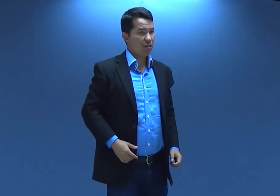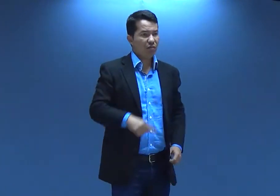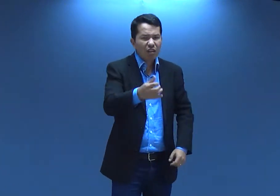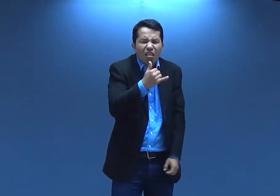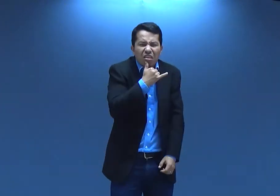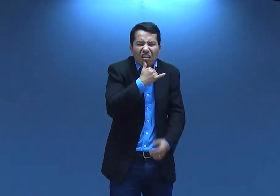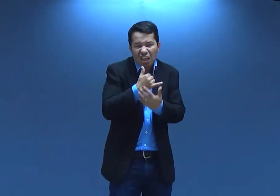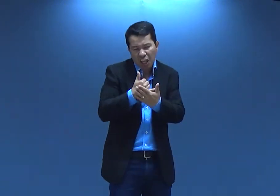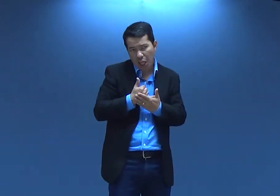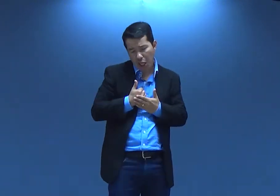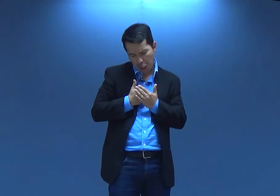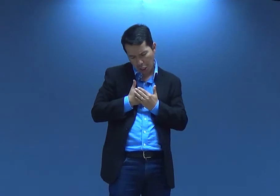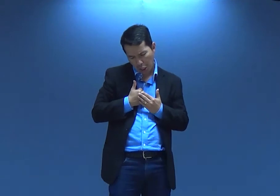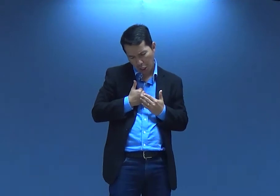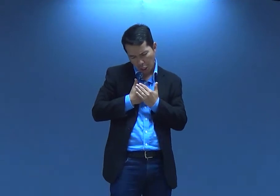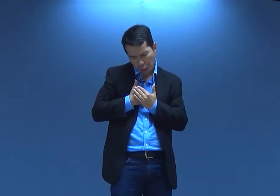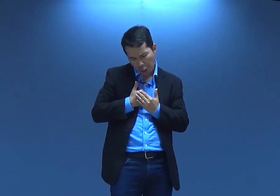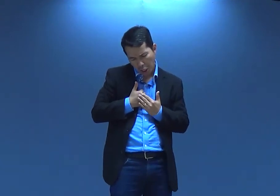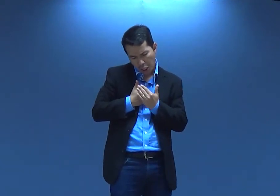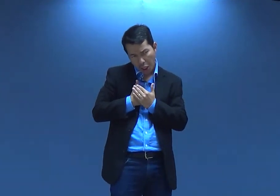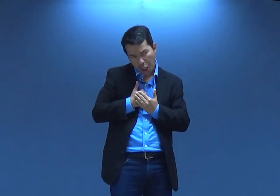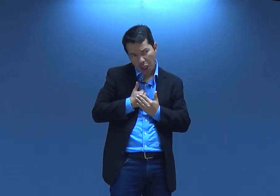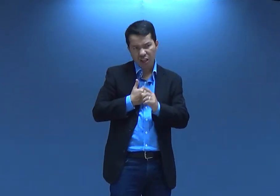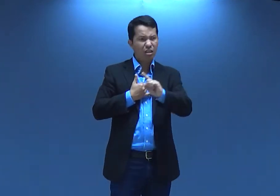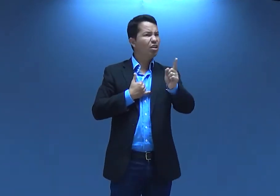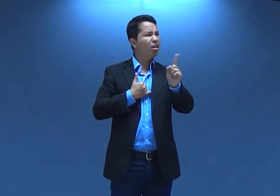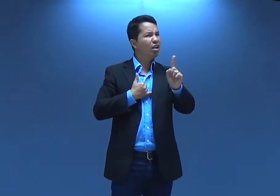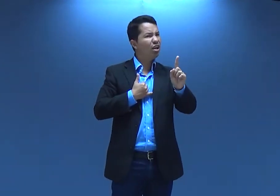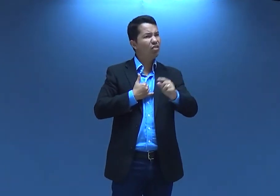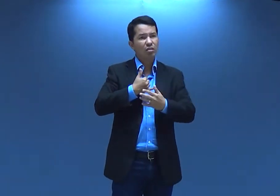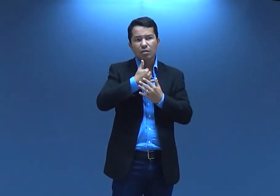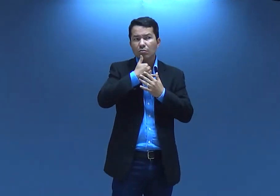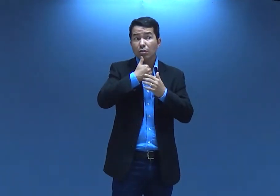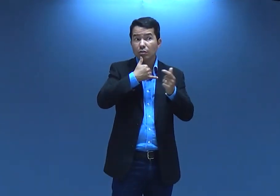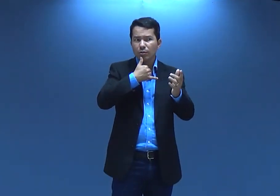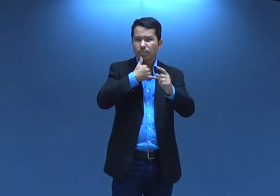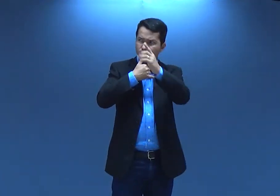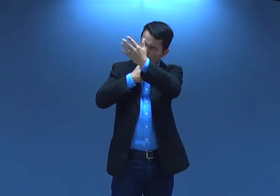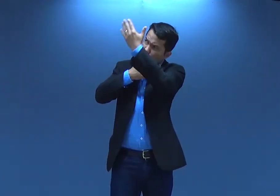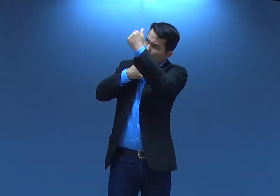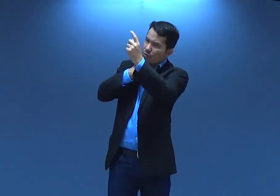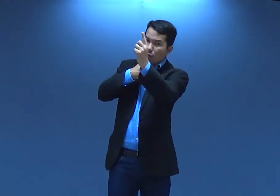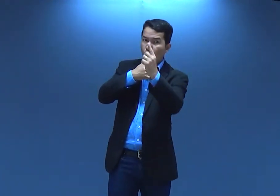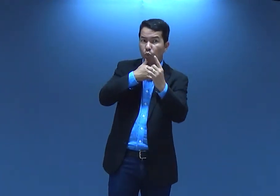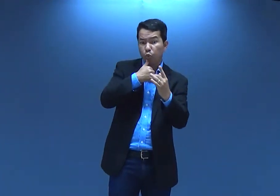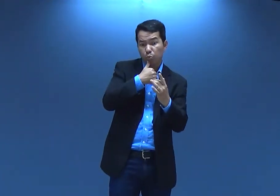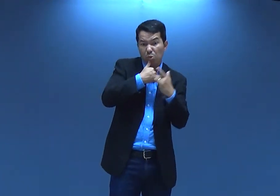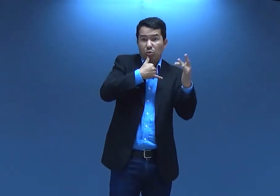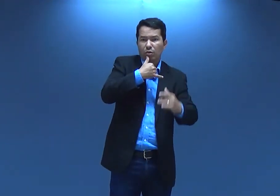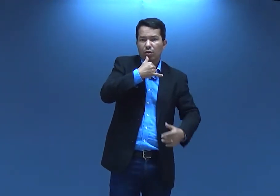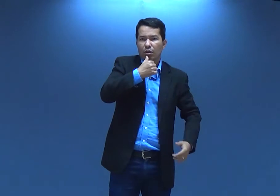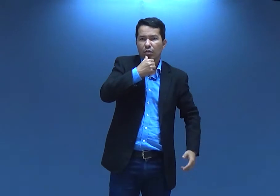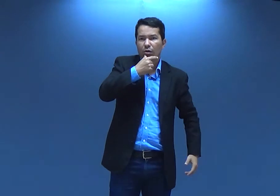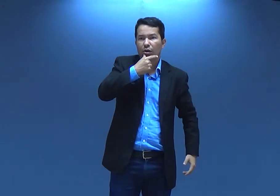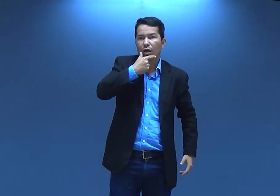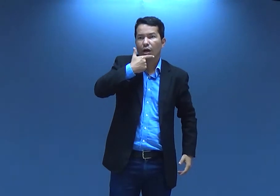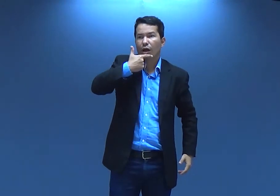abençoar a sua vida. Ai, eu não gosto de ficar triste. Ai, eu vou fazer um carinho na tristeza. Não, você tem que falar, Deus, toca,